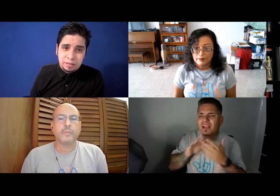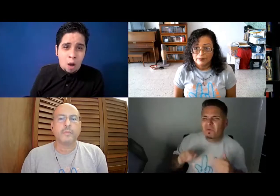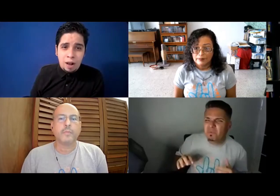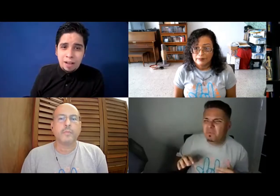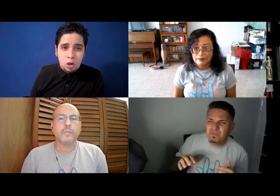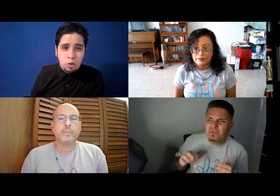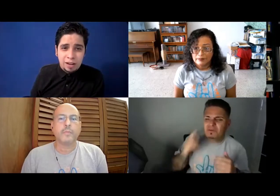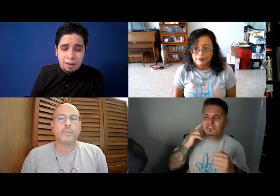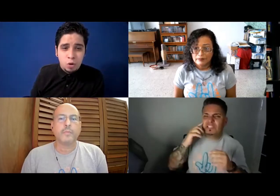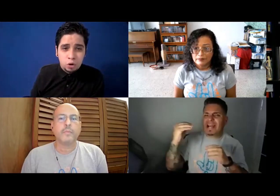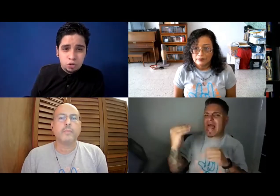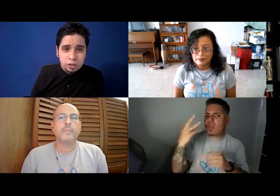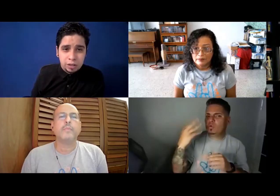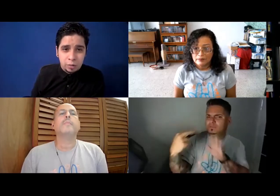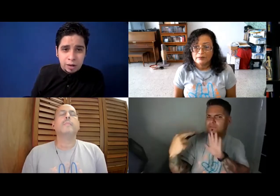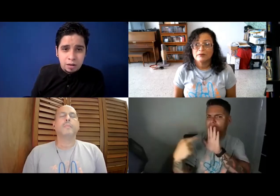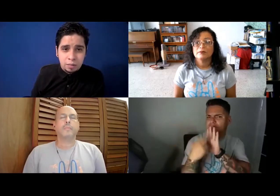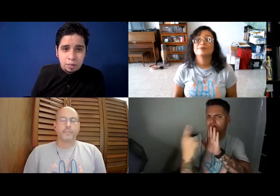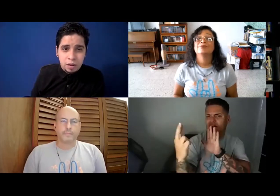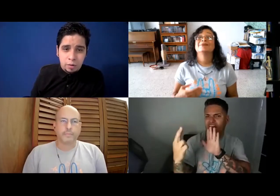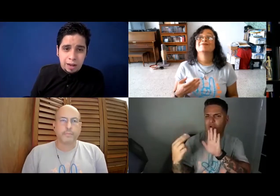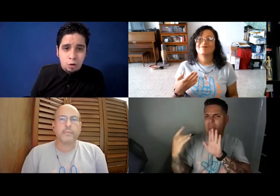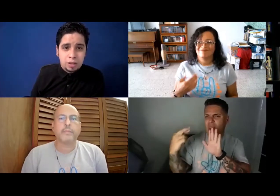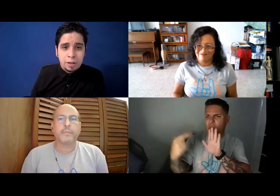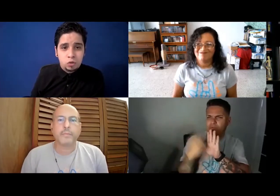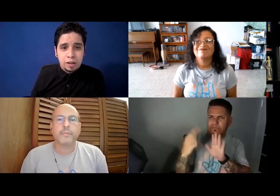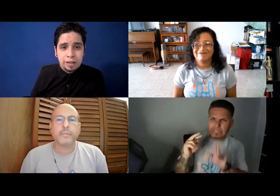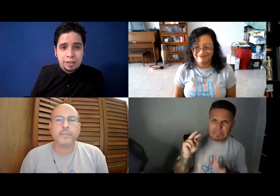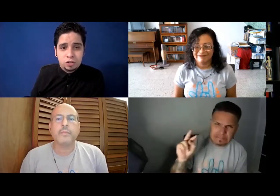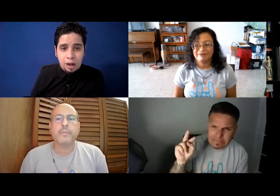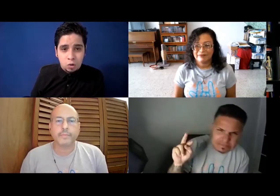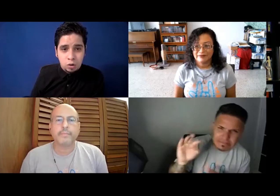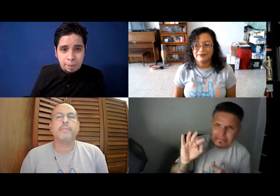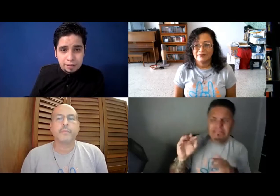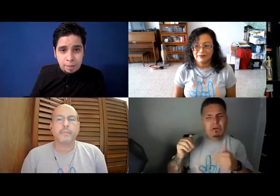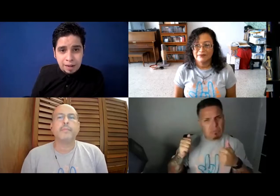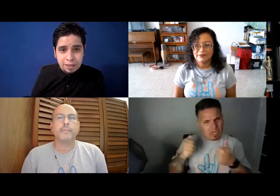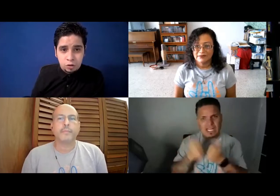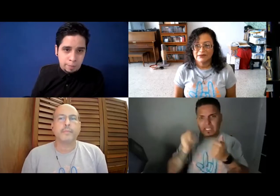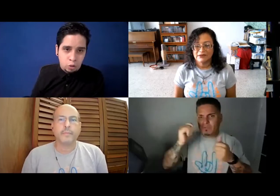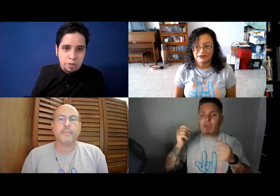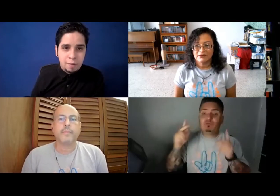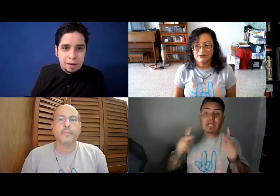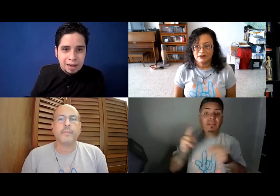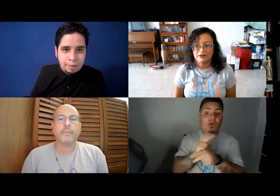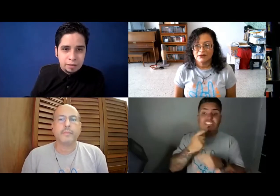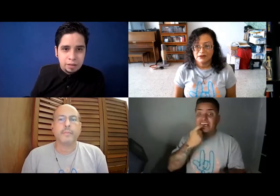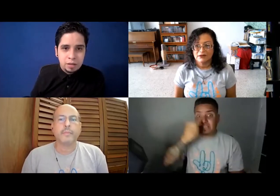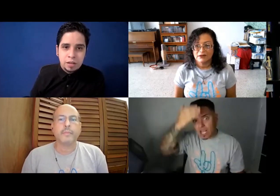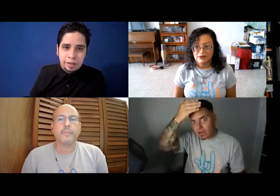aún así, como quiera ser borroso, entre lo, ¿verdad? Porque la luz también suele chocar con la parte del plástico, y tampoco nos deja ver claramente, o que